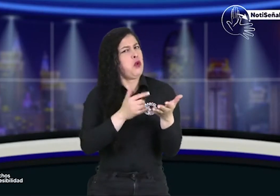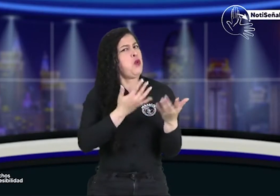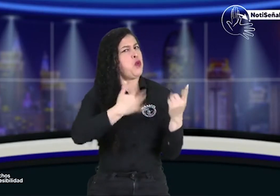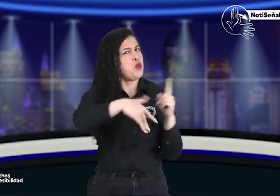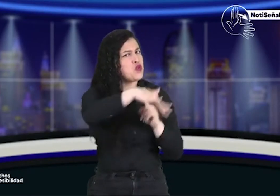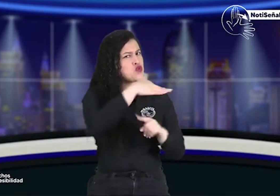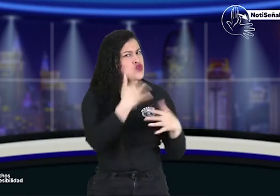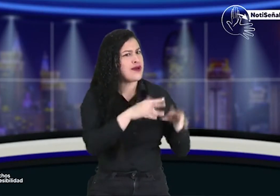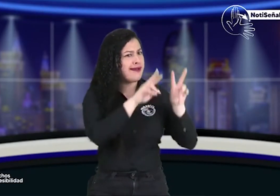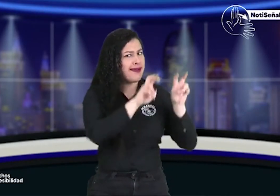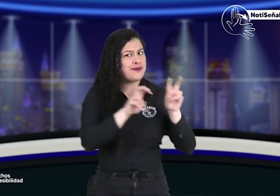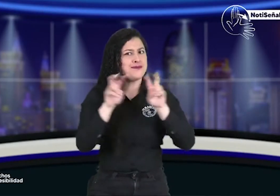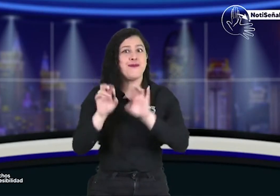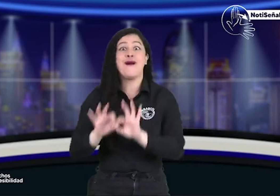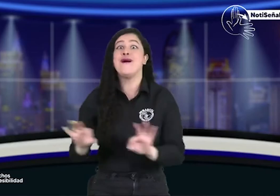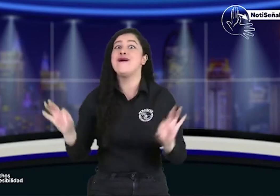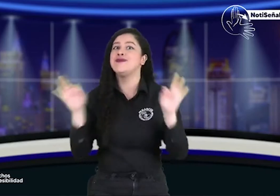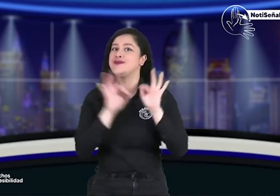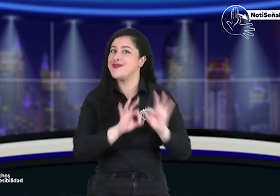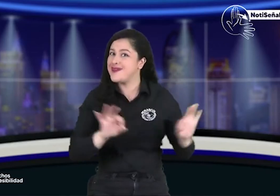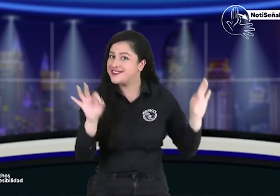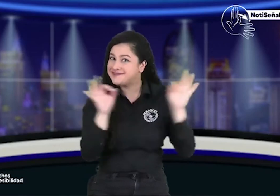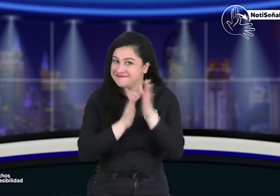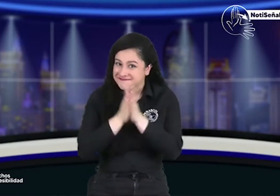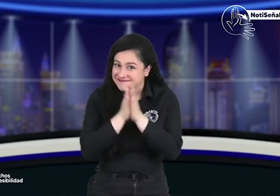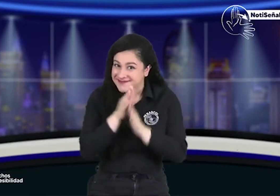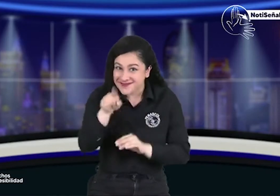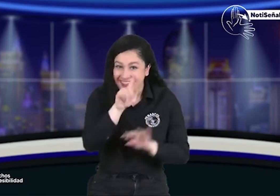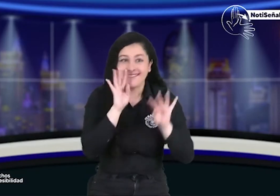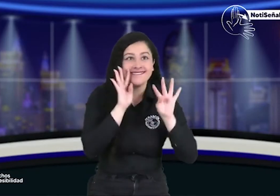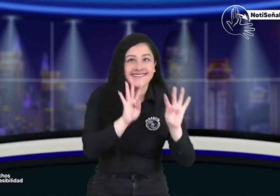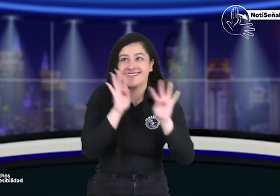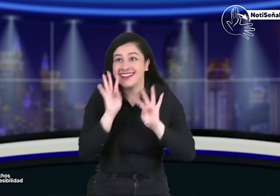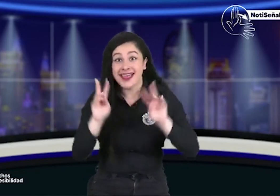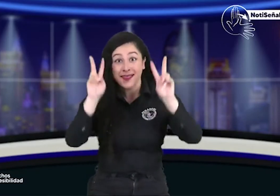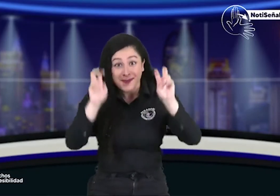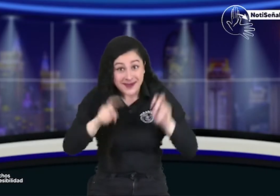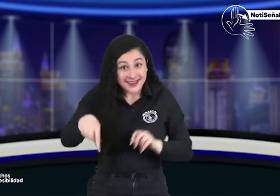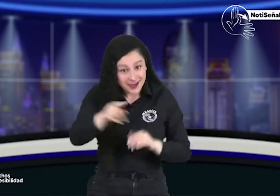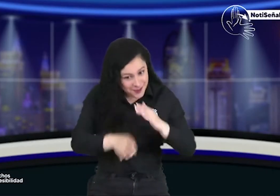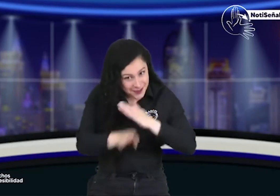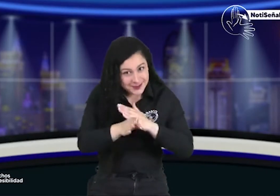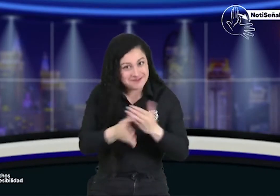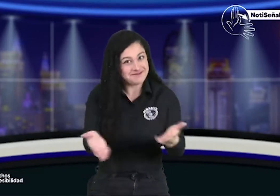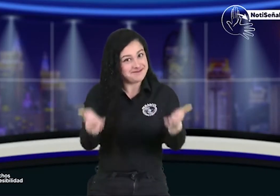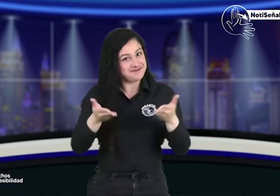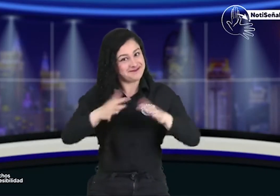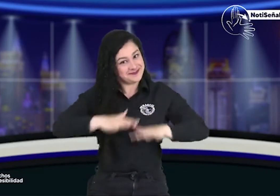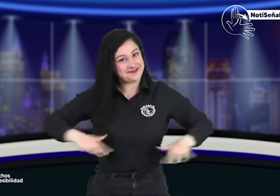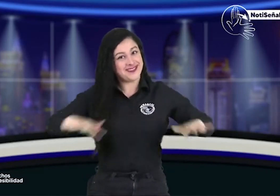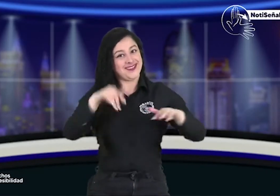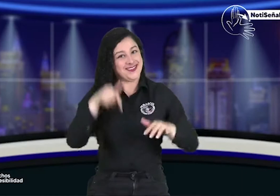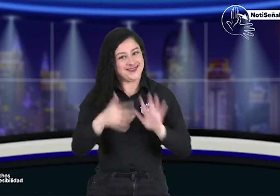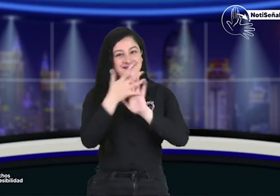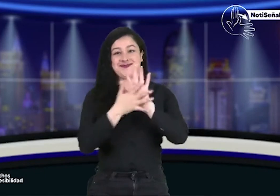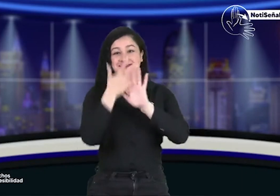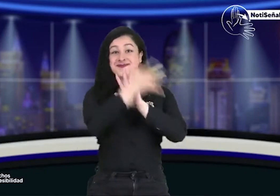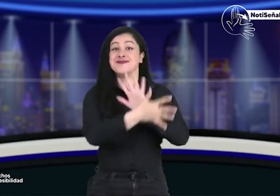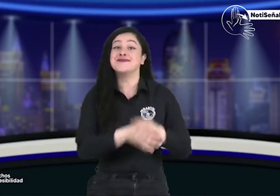los ajustes razonables y demás vamos a hablar más sobre este contexto espero que se queden con nosotros aquí en